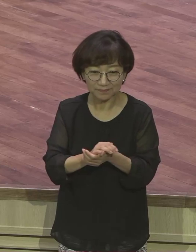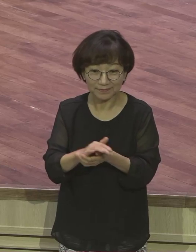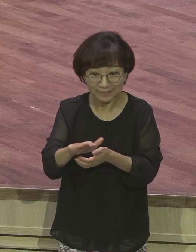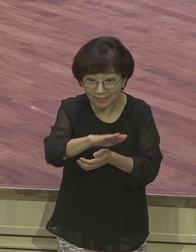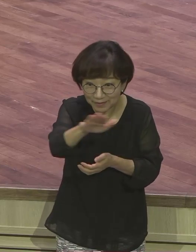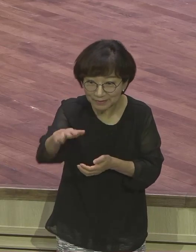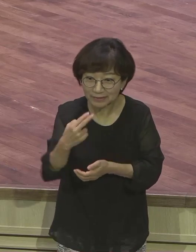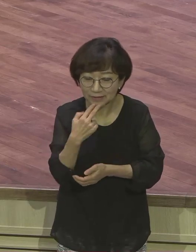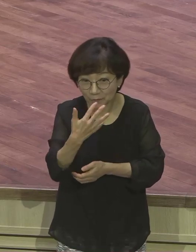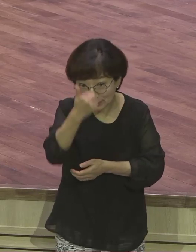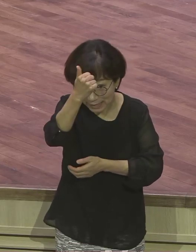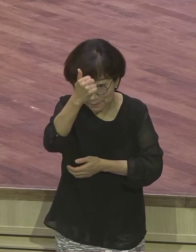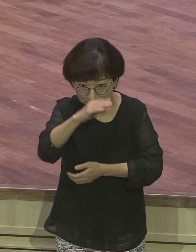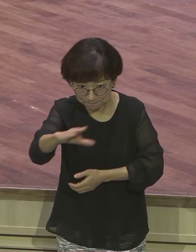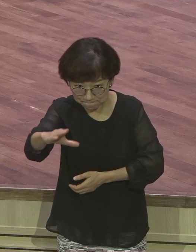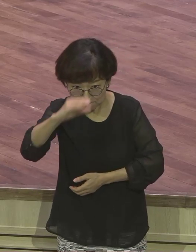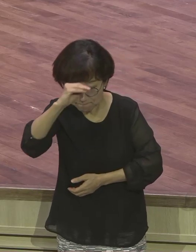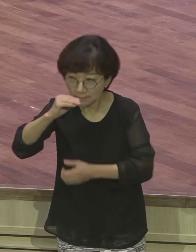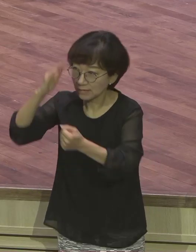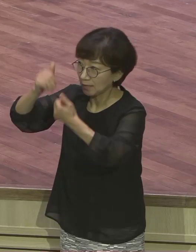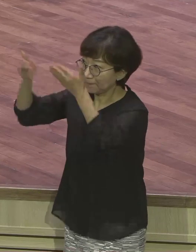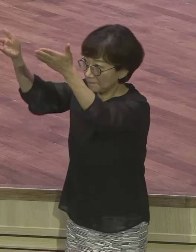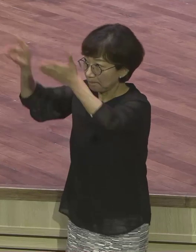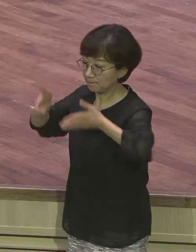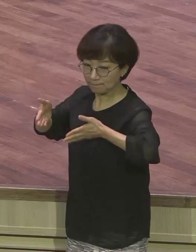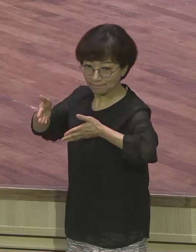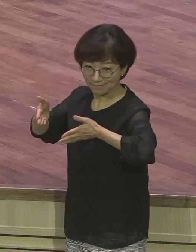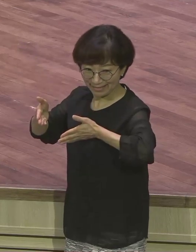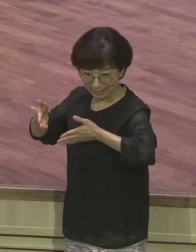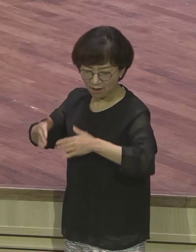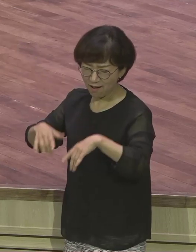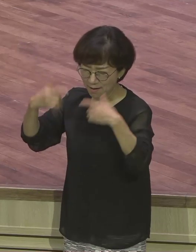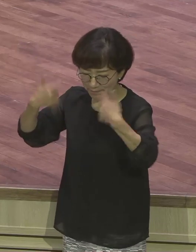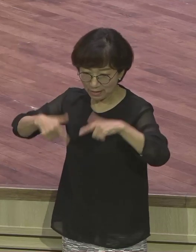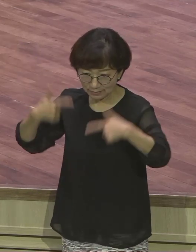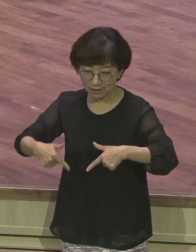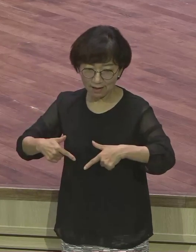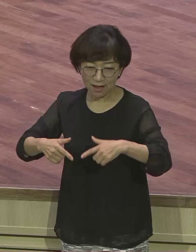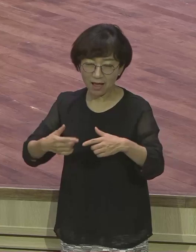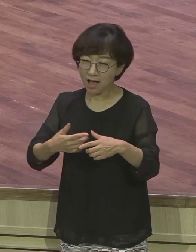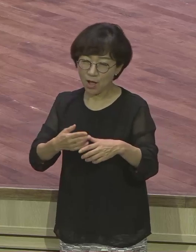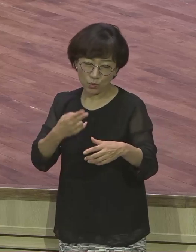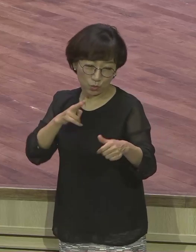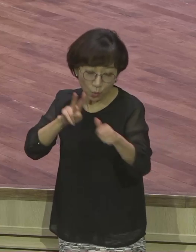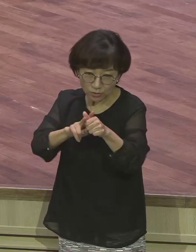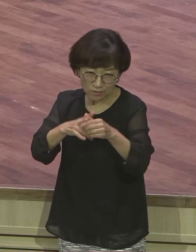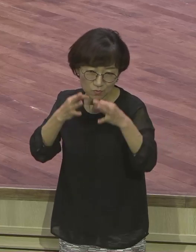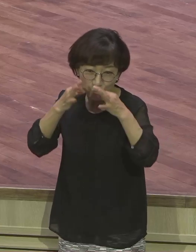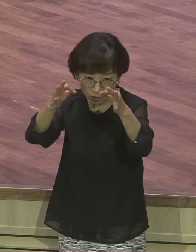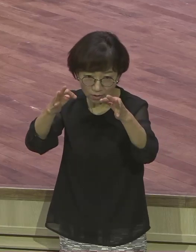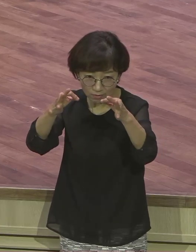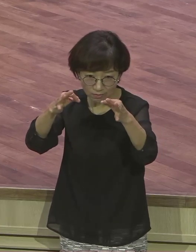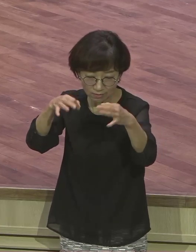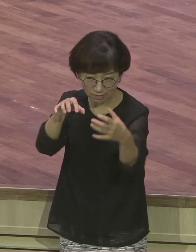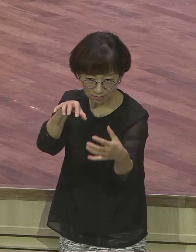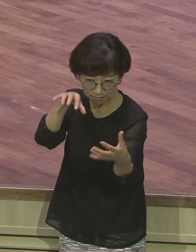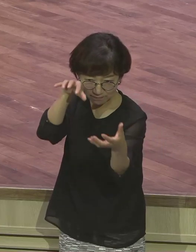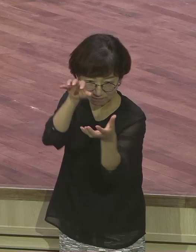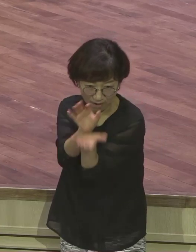삶을 통해서 날마다 믿음에 무한 도전하시기 바랍니다 도전하시기 바랍니다 도전 도전 성공한 사람의 특징은요